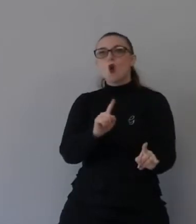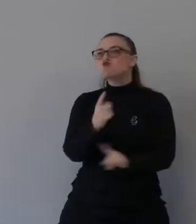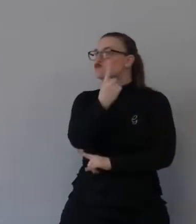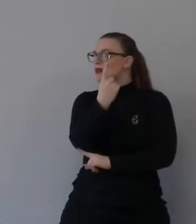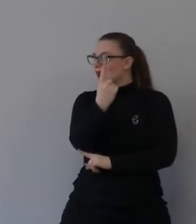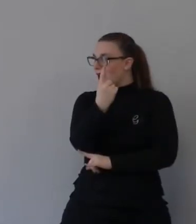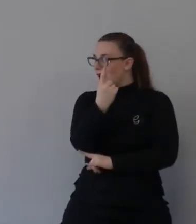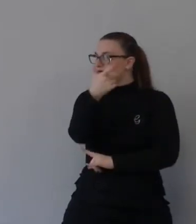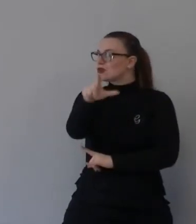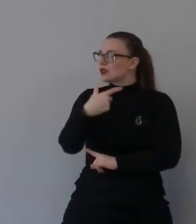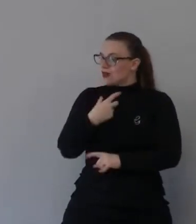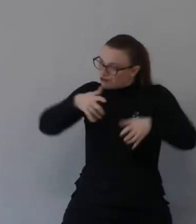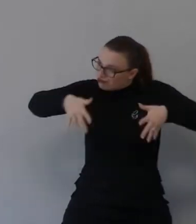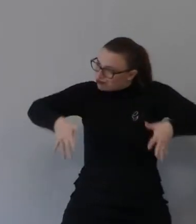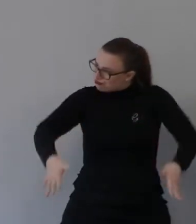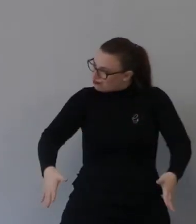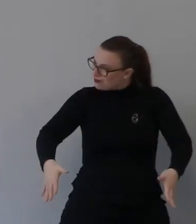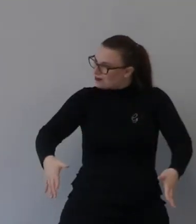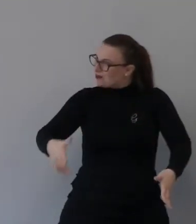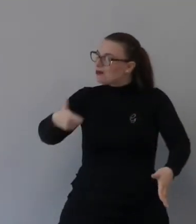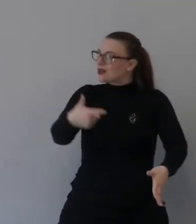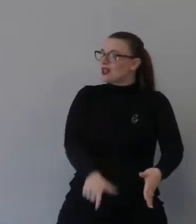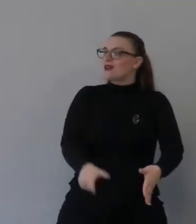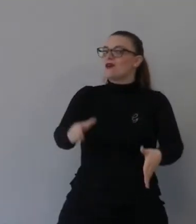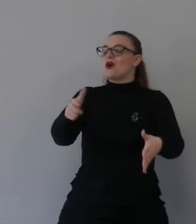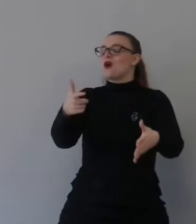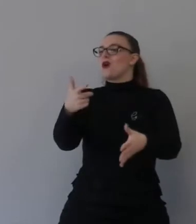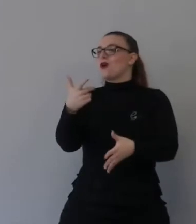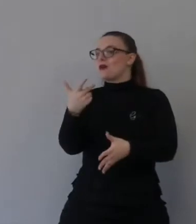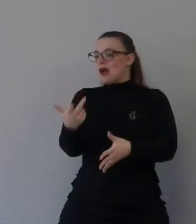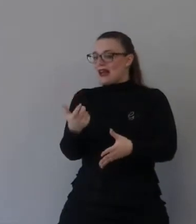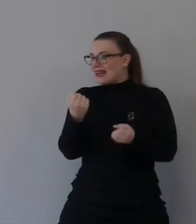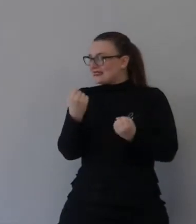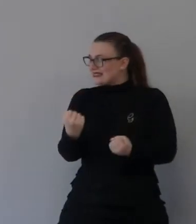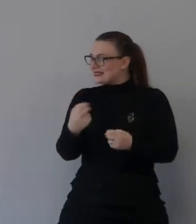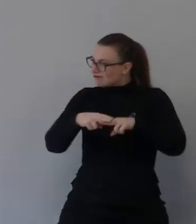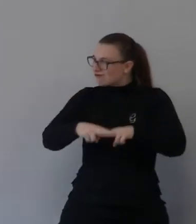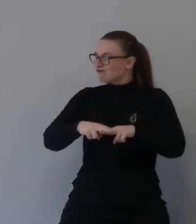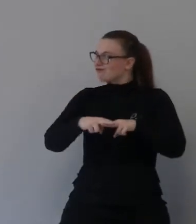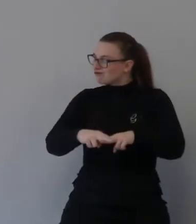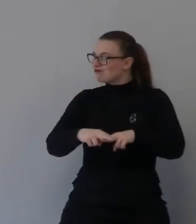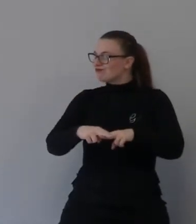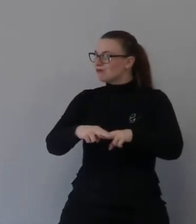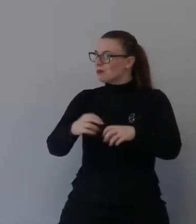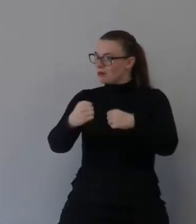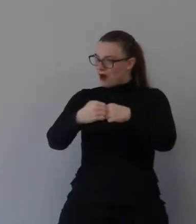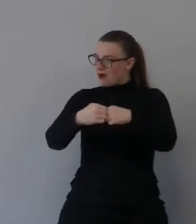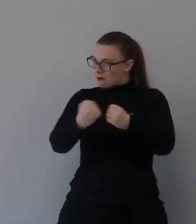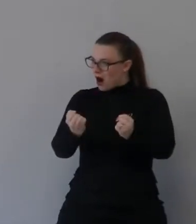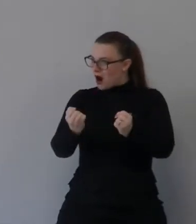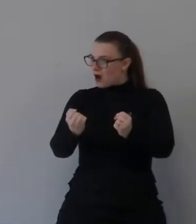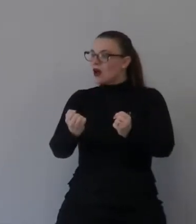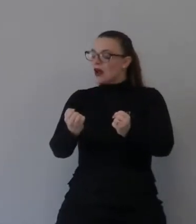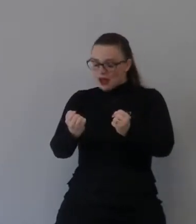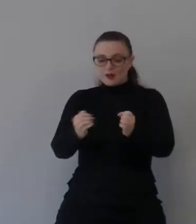innalzato sulla croce e risolto saranno come terebinti terebinti che cosa significa che